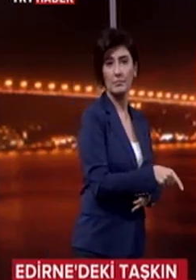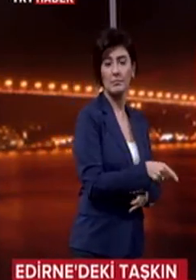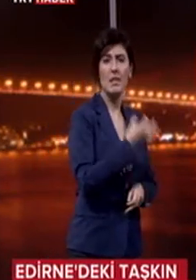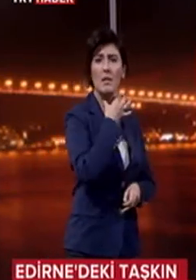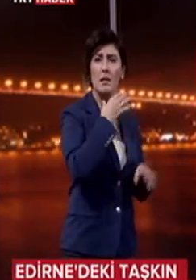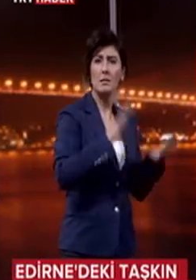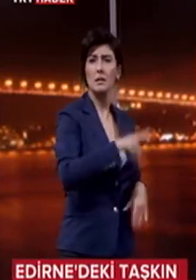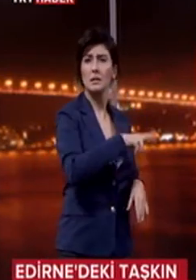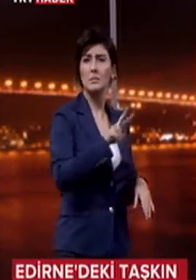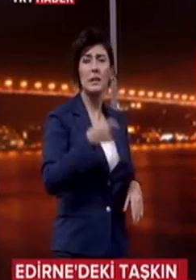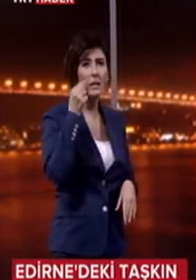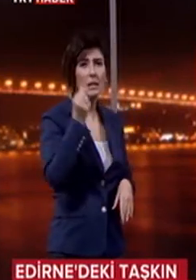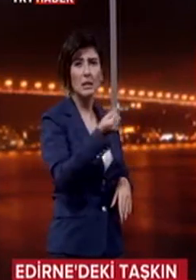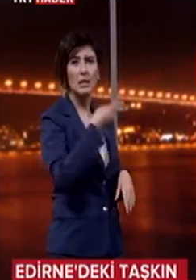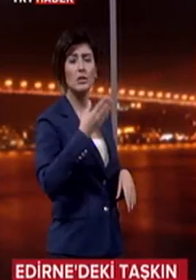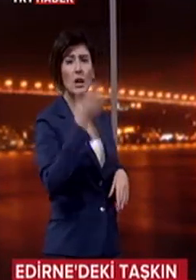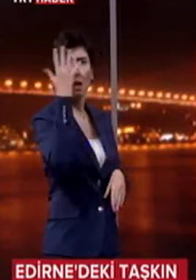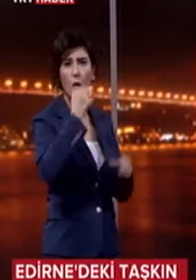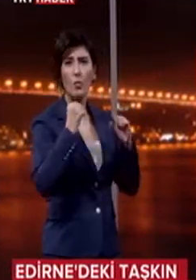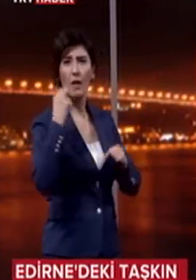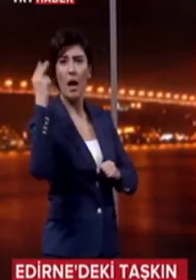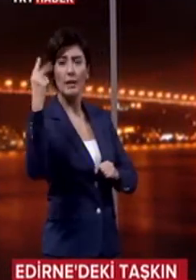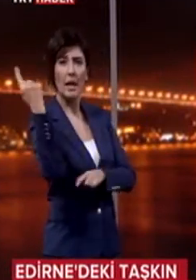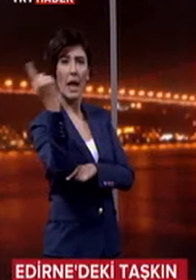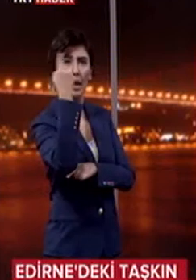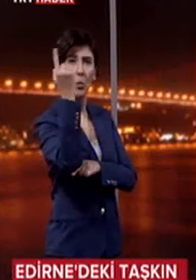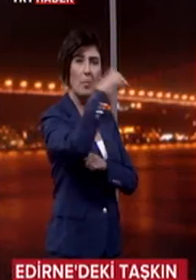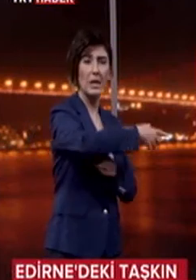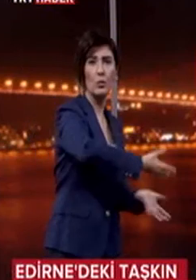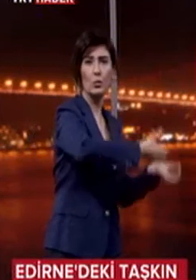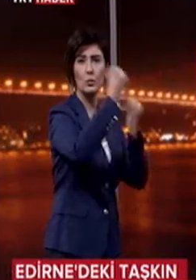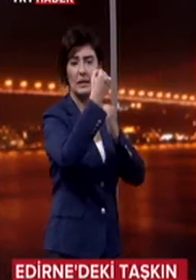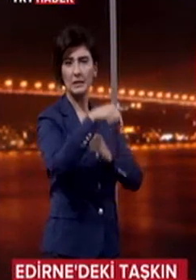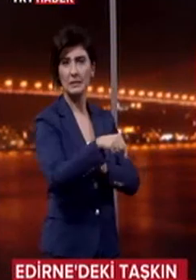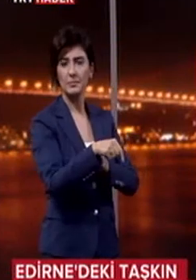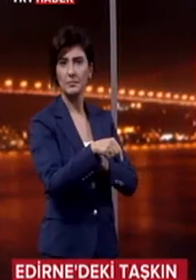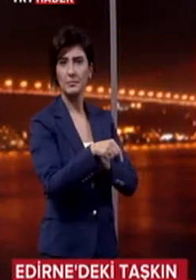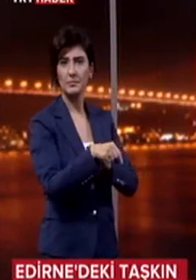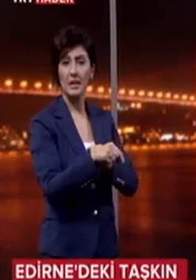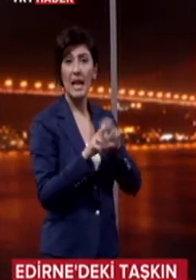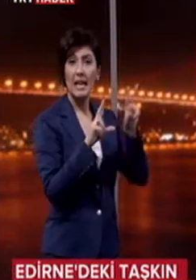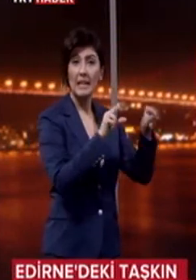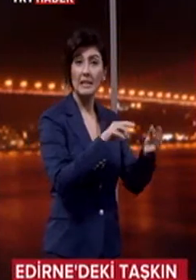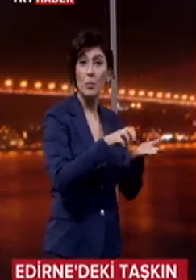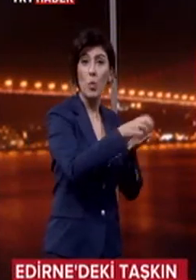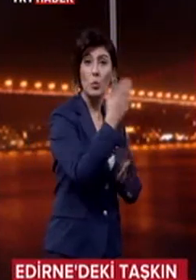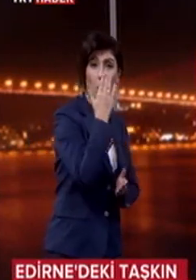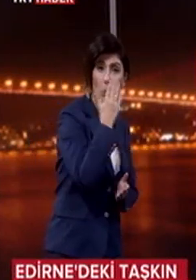Mahsur kalan 22 vatandaş kara kuvvetlerine ait helikopterle kurtarıldı. Yatılı bölge okulu ve spor